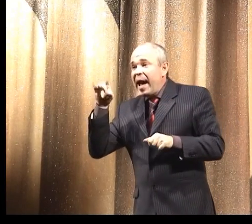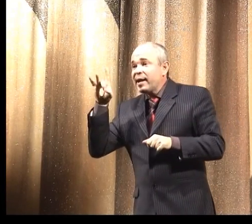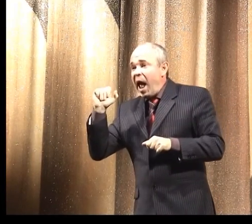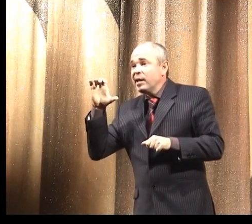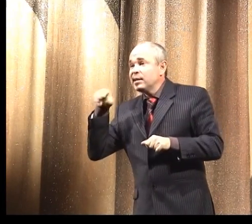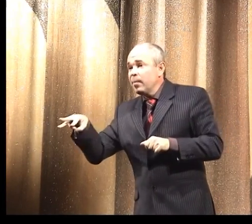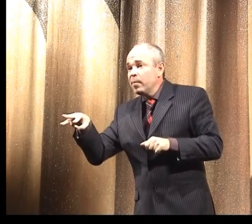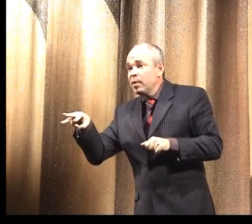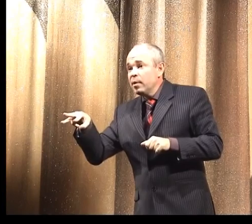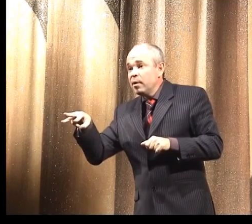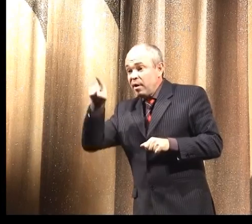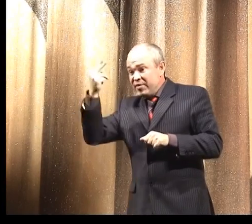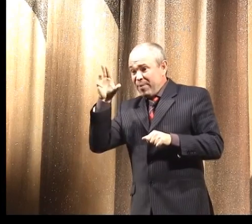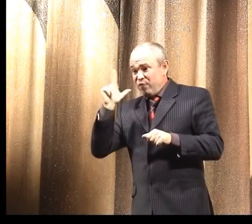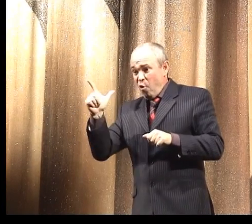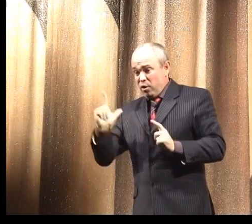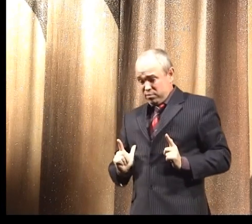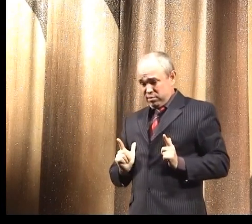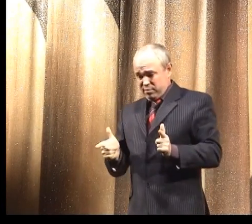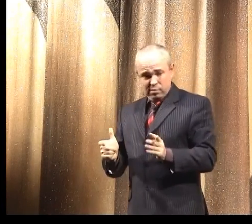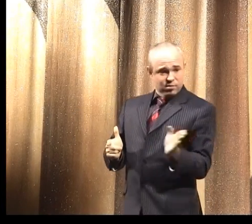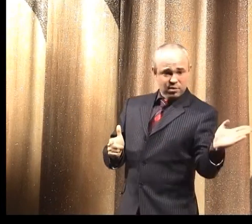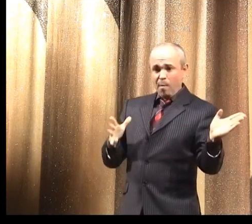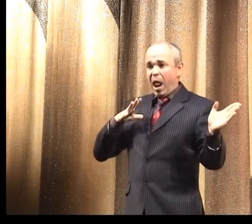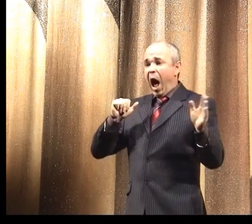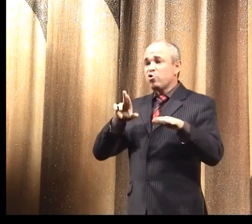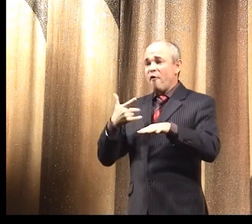открыл магазин. Герасим. Потрясающе.